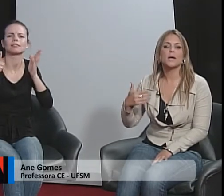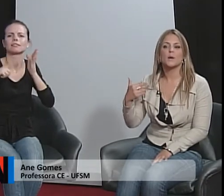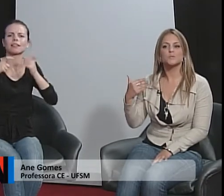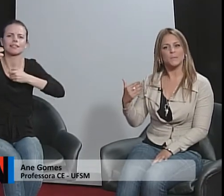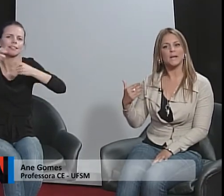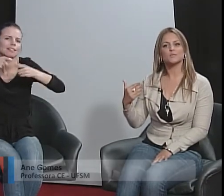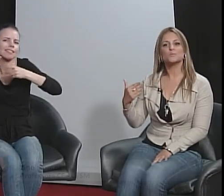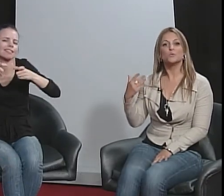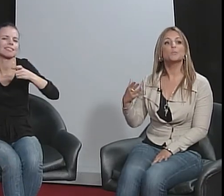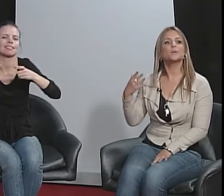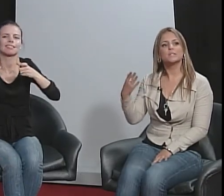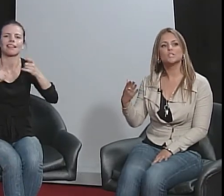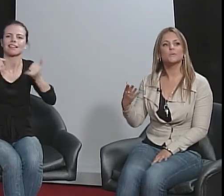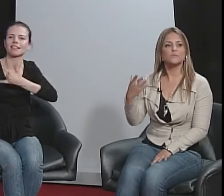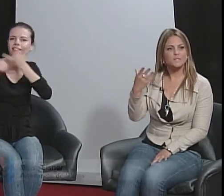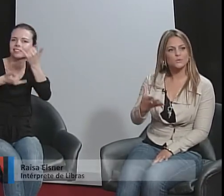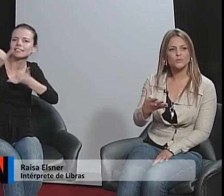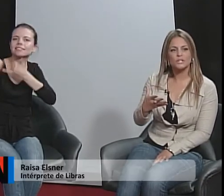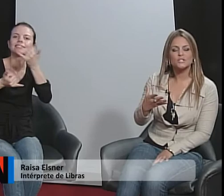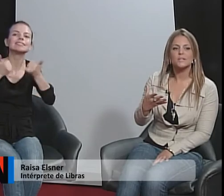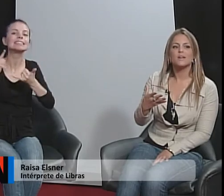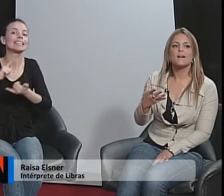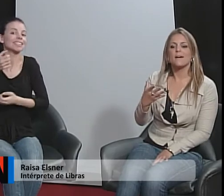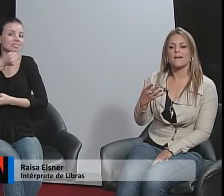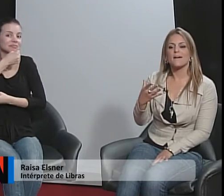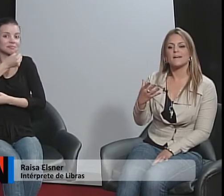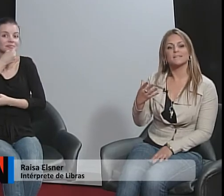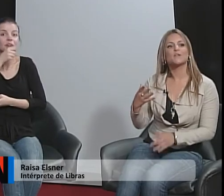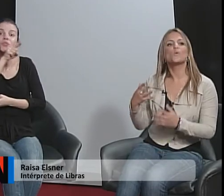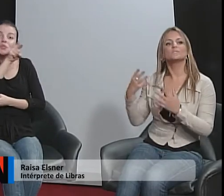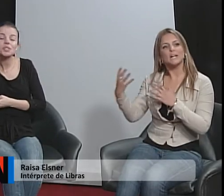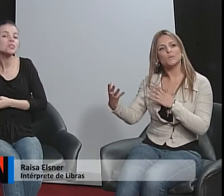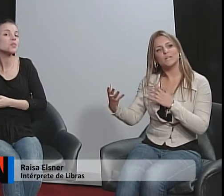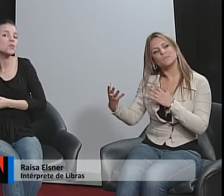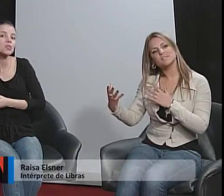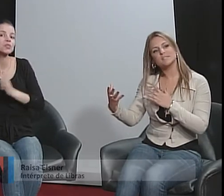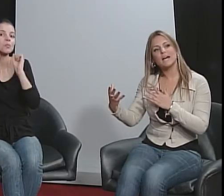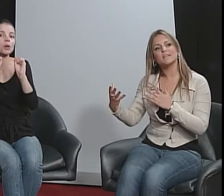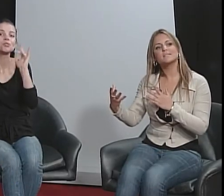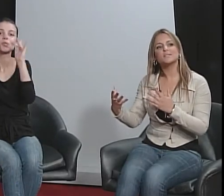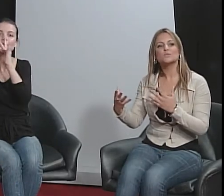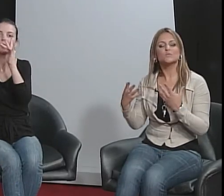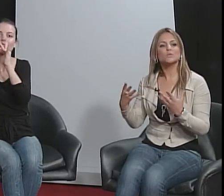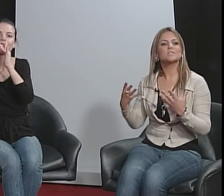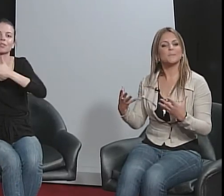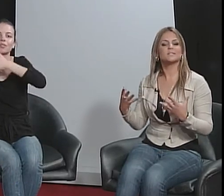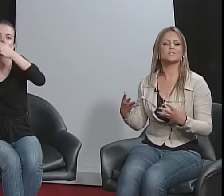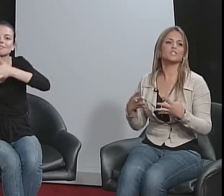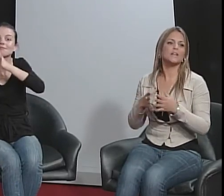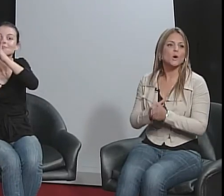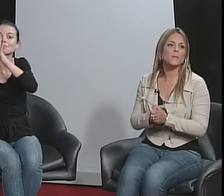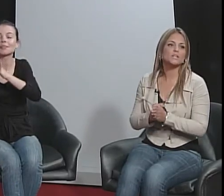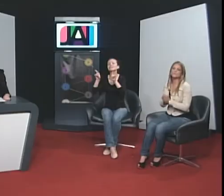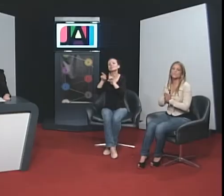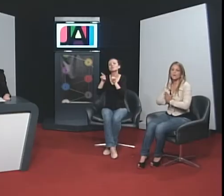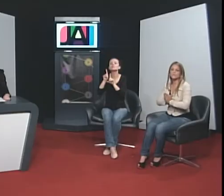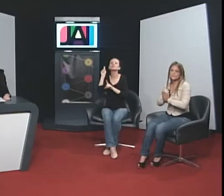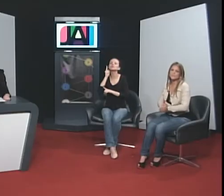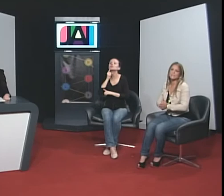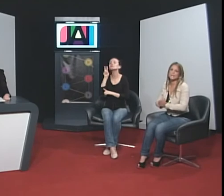É um espaço muito importante para vocês, ouvintes, estarem em contato com a língua de sinais e os surdos também se sentirem realmente num local de acessibilidade